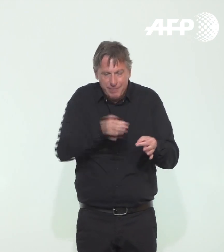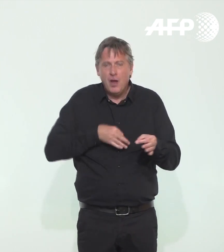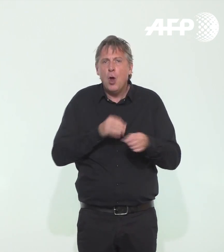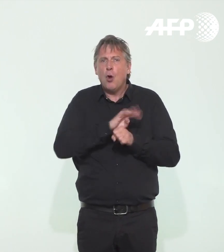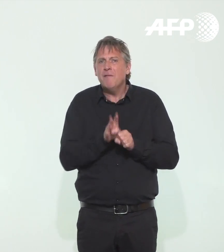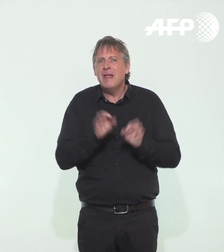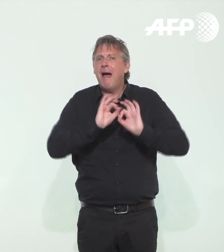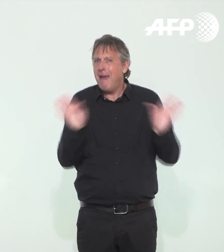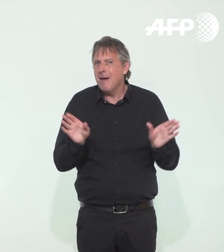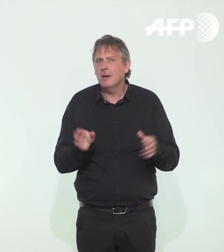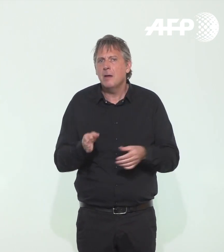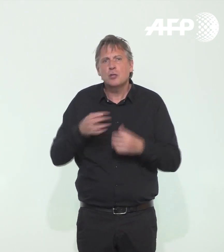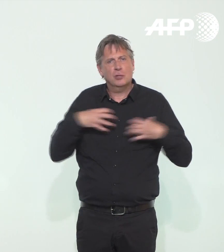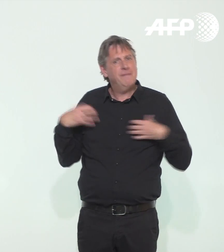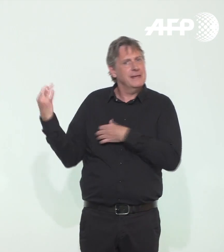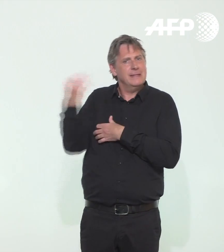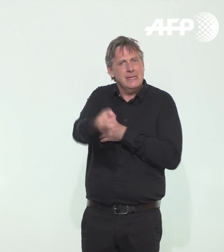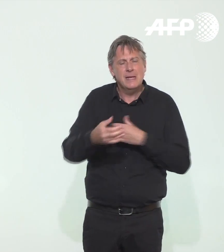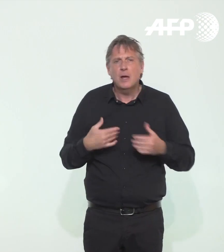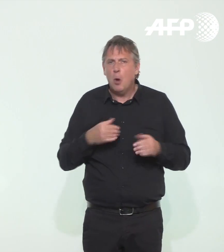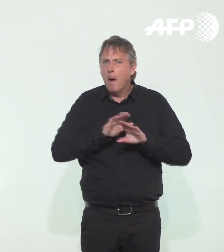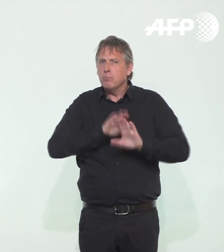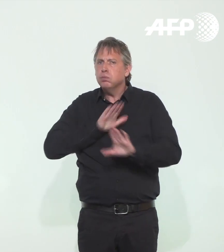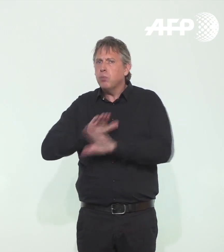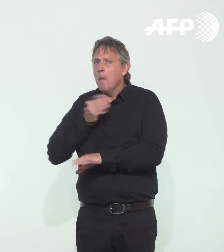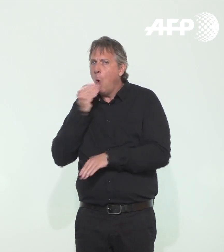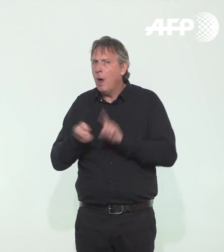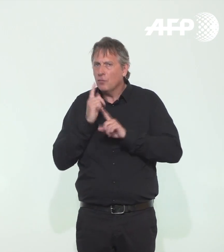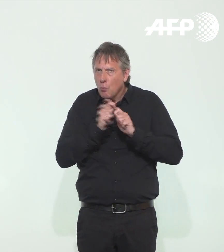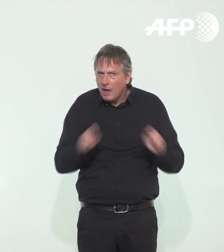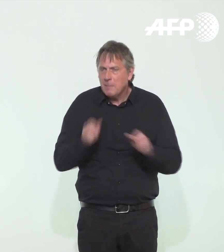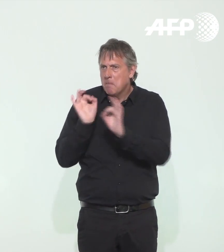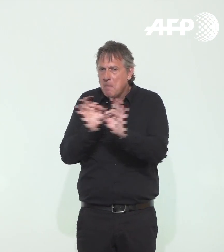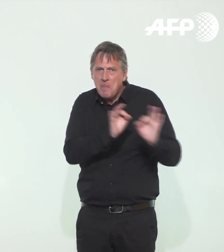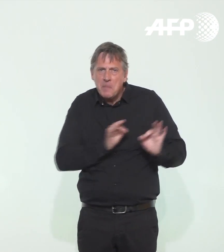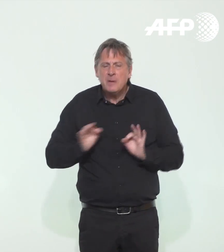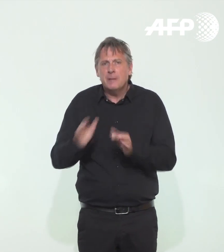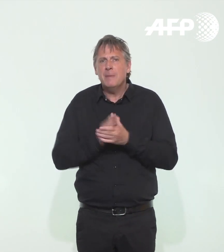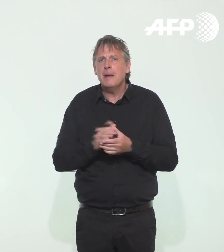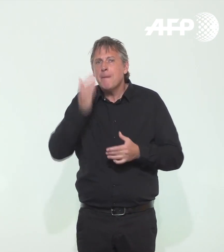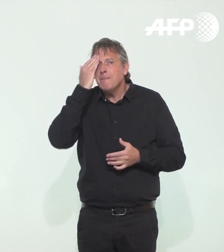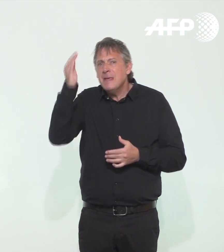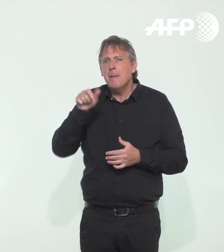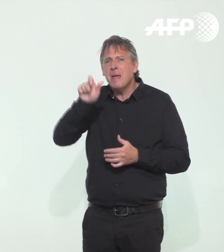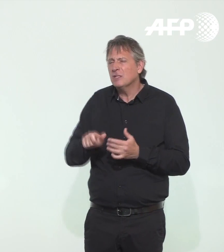gestes barrières dans ces entreprises est souligné par les professionnels. Outre le dépistage et l'identification des cas contacts, quelles positions